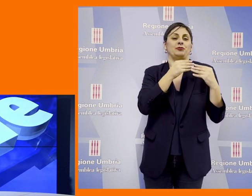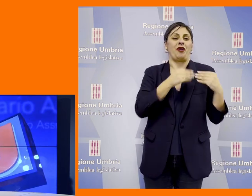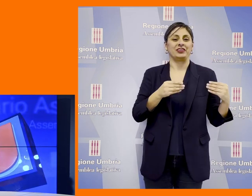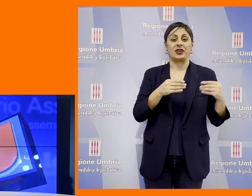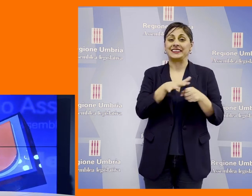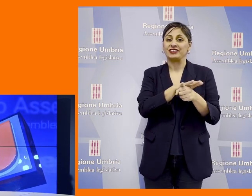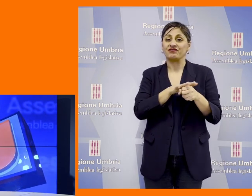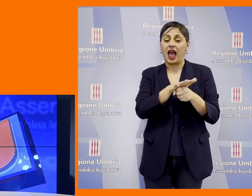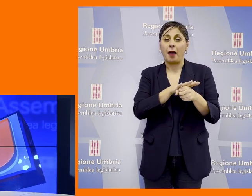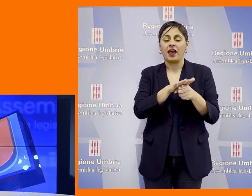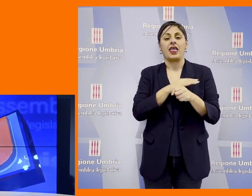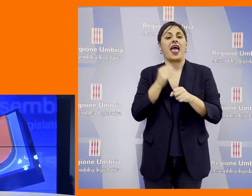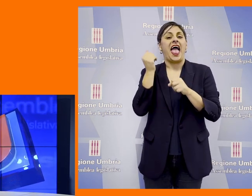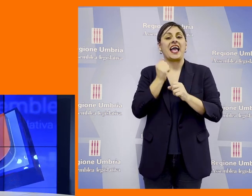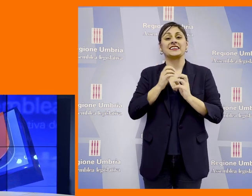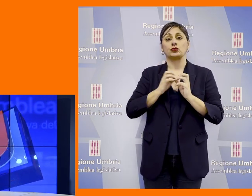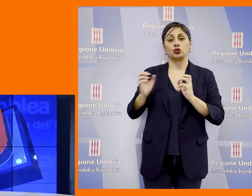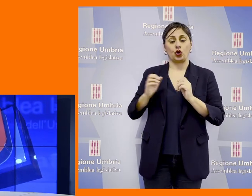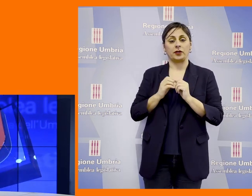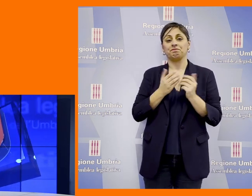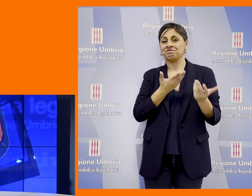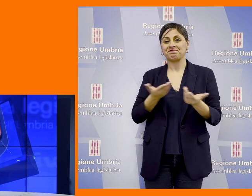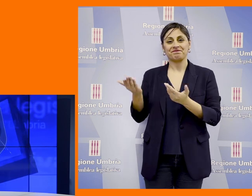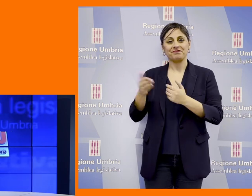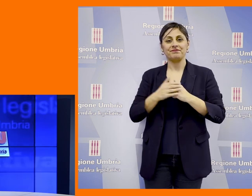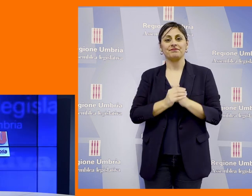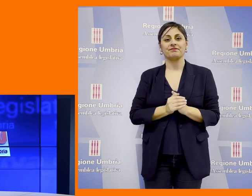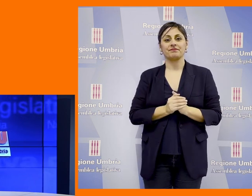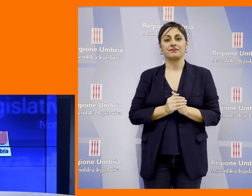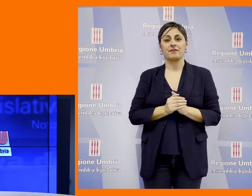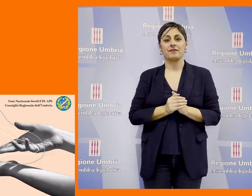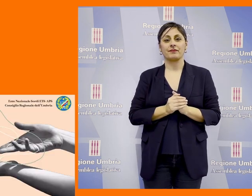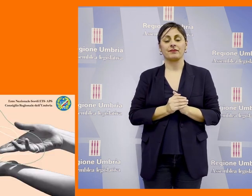professionisti, famiglie e istituzioni. Il servizio